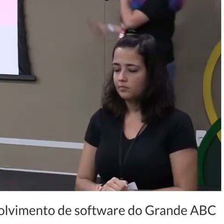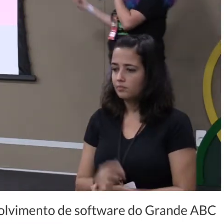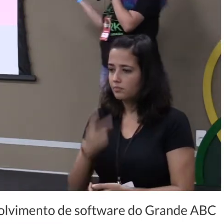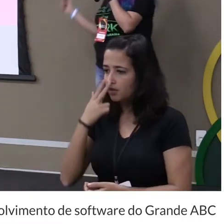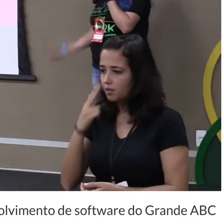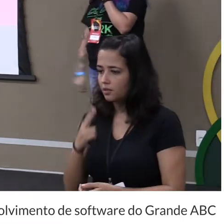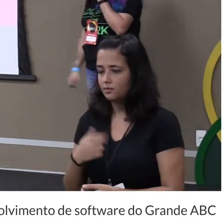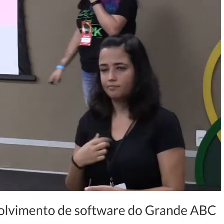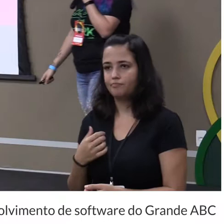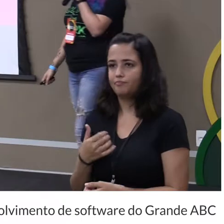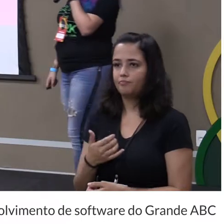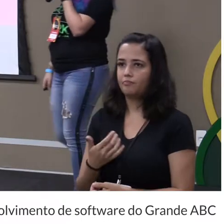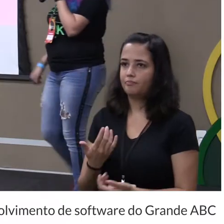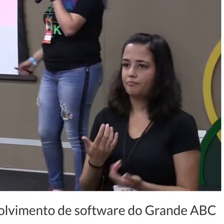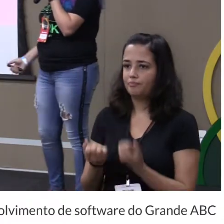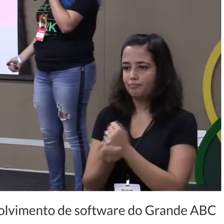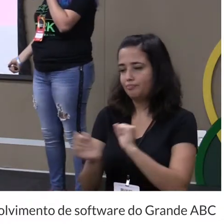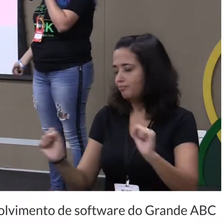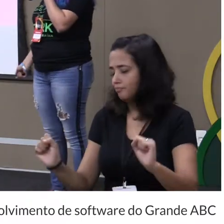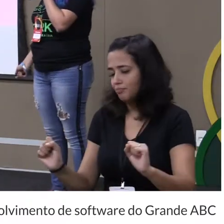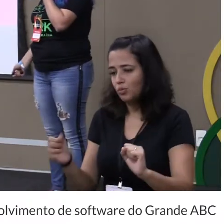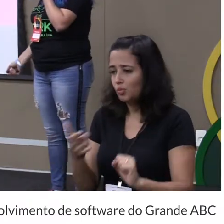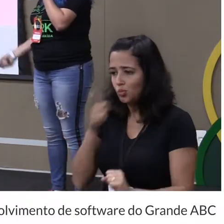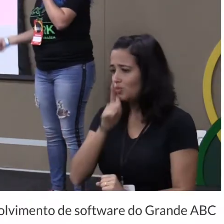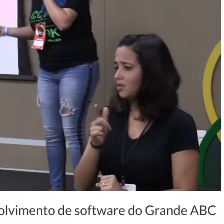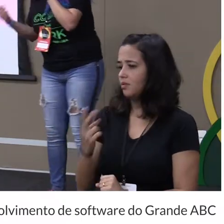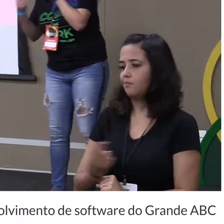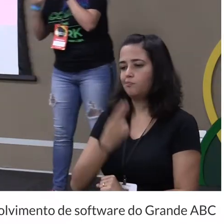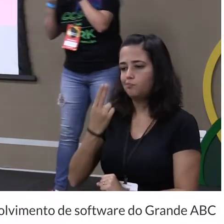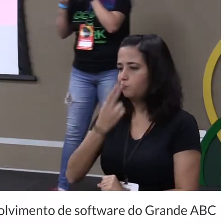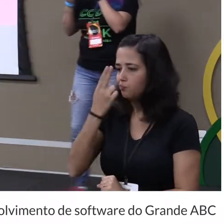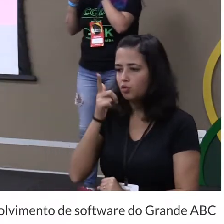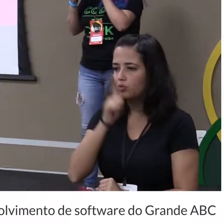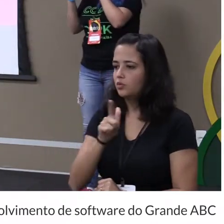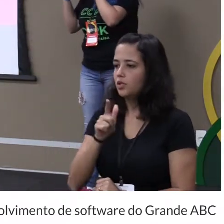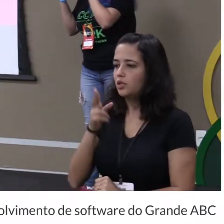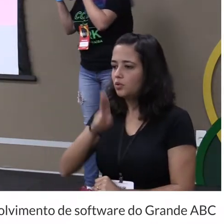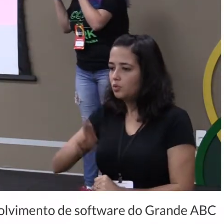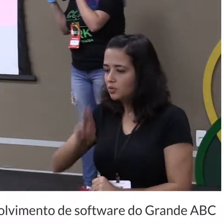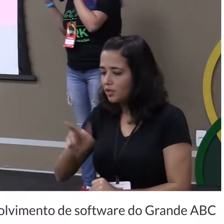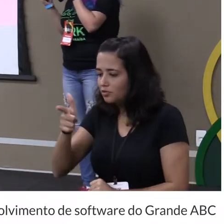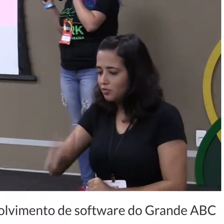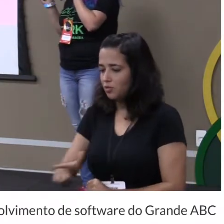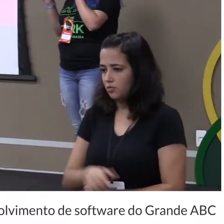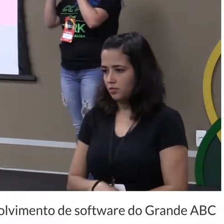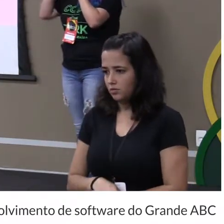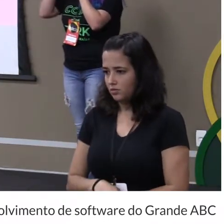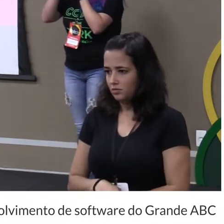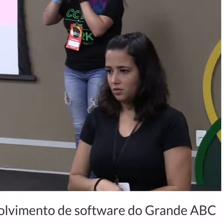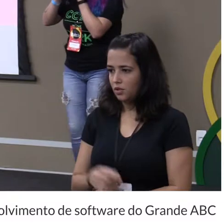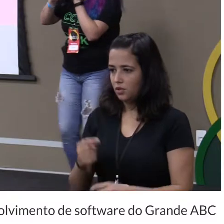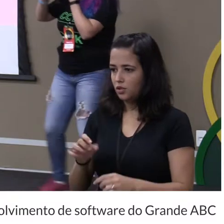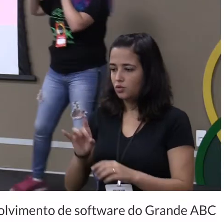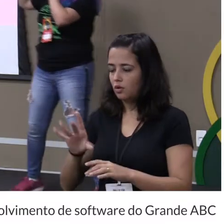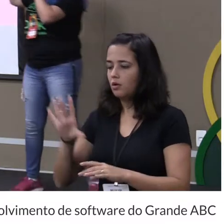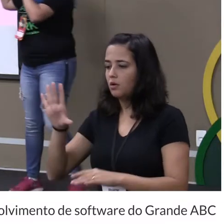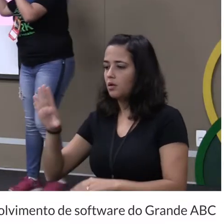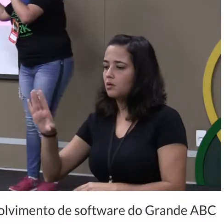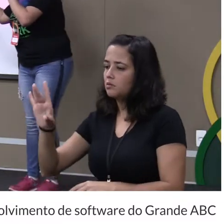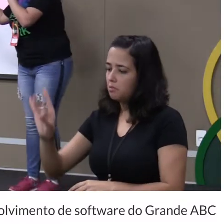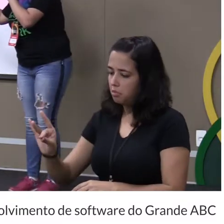merdinha porque não rola você não consegue reutilizar o máximo que você vai conseguir é dar um ctrl c